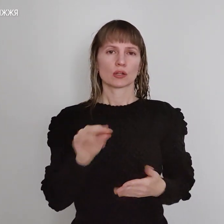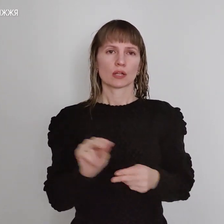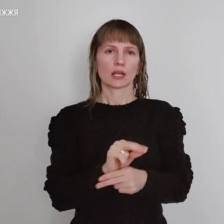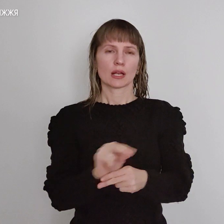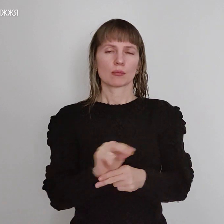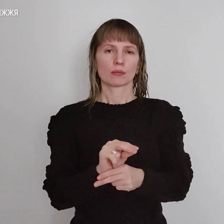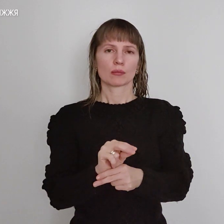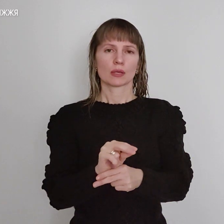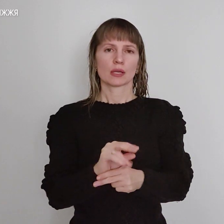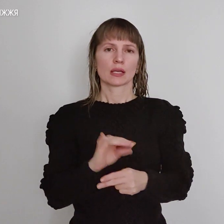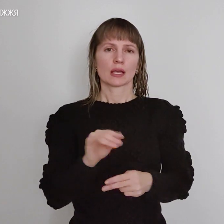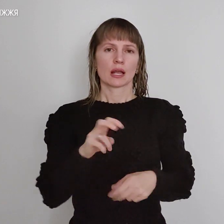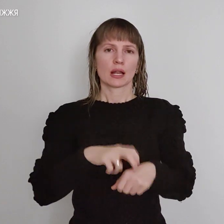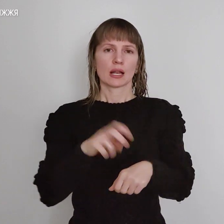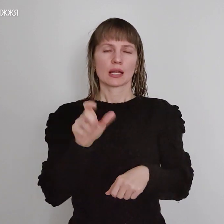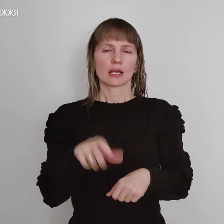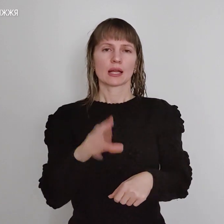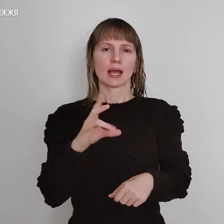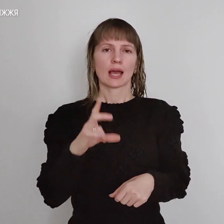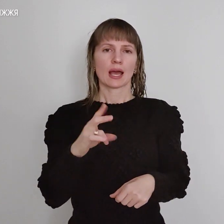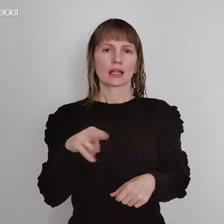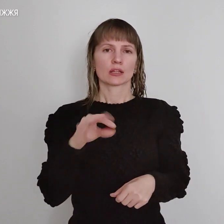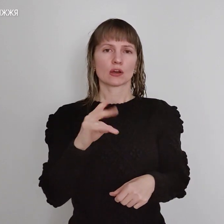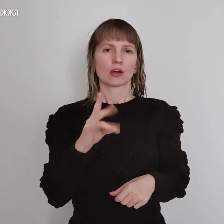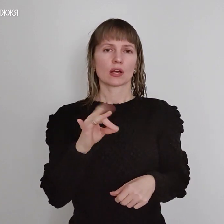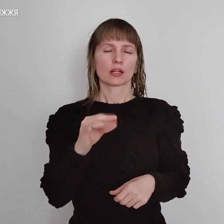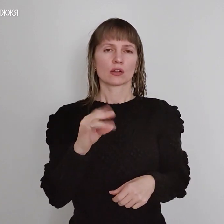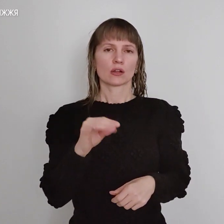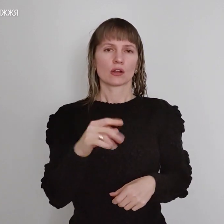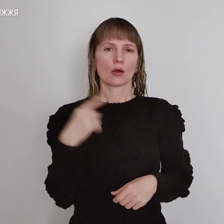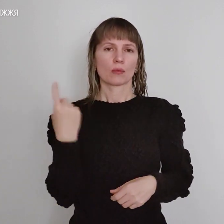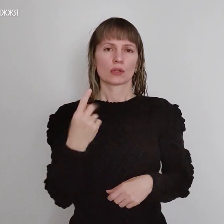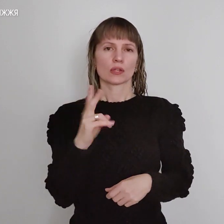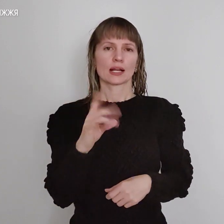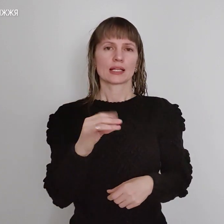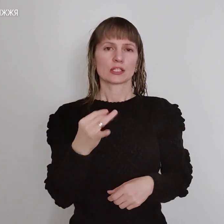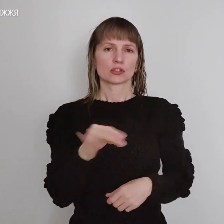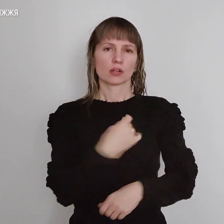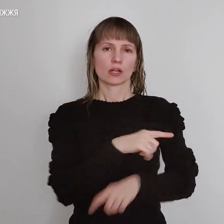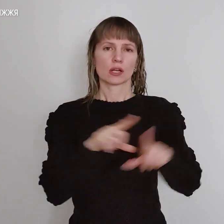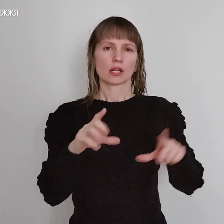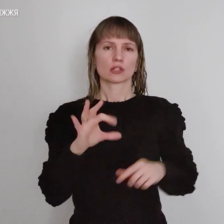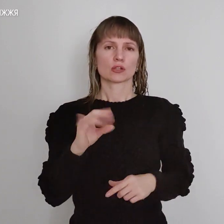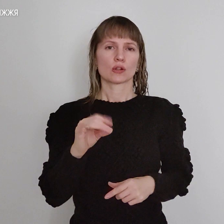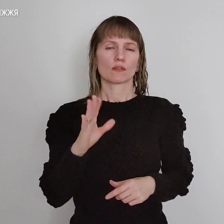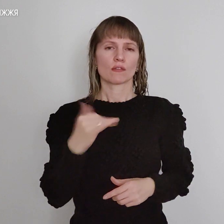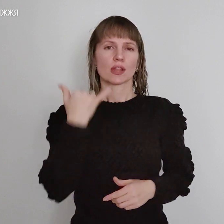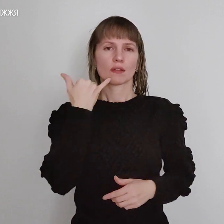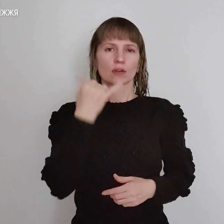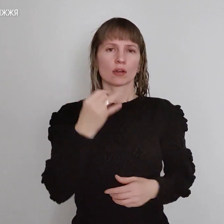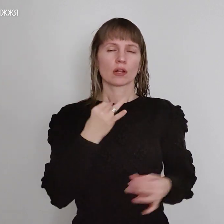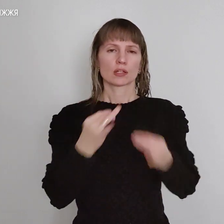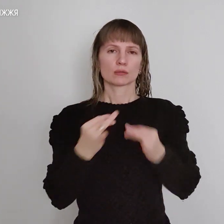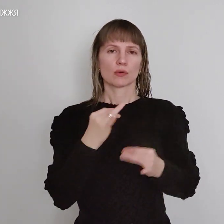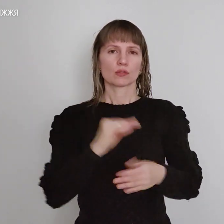Пікарка ендокринолог з Абрійської обласної клінічної лікарні Олена Солов'юк у телефонній розмові журналістам Суспільного